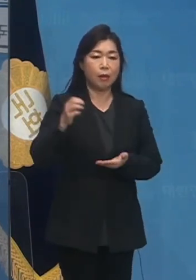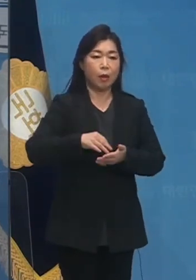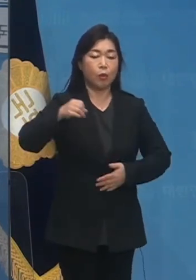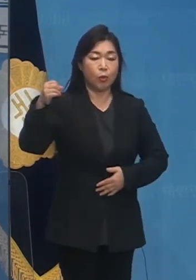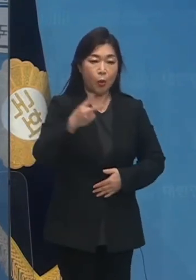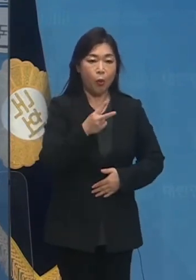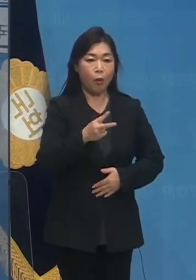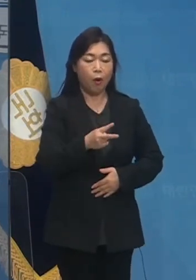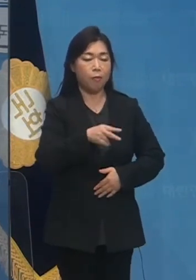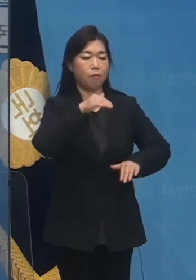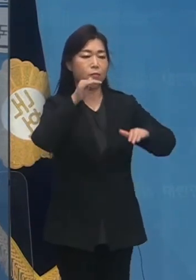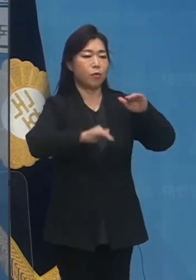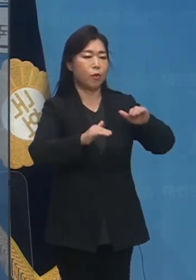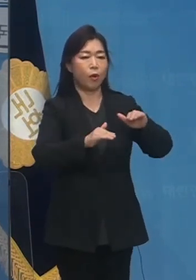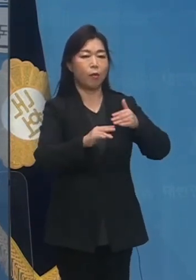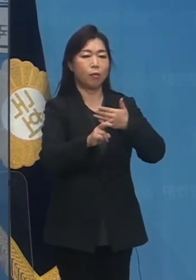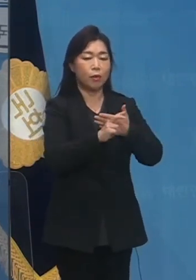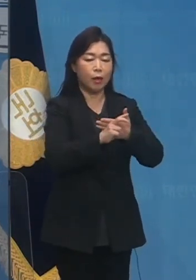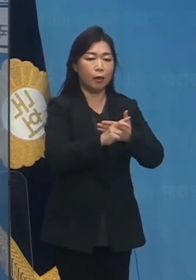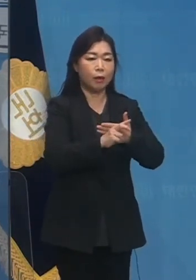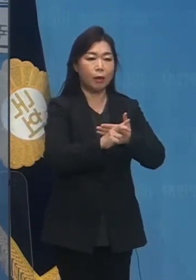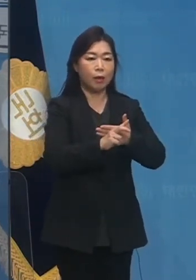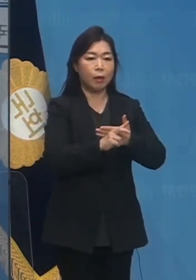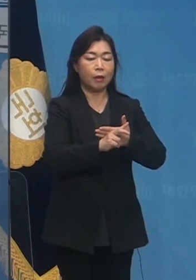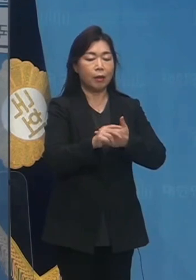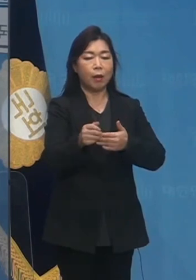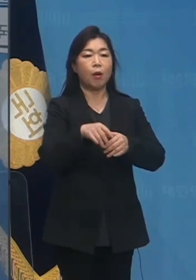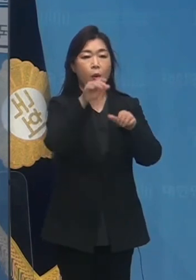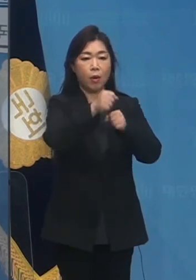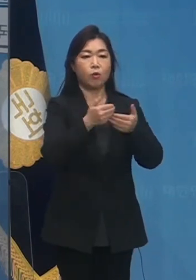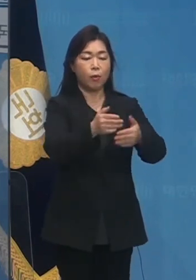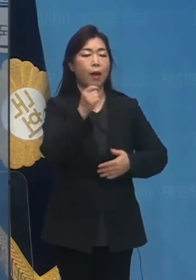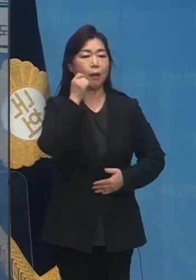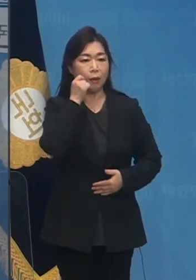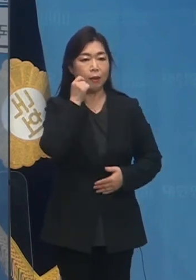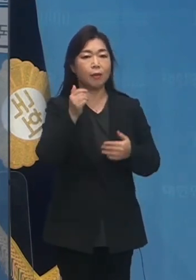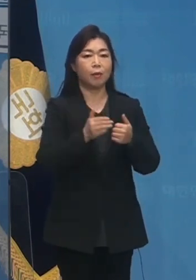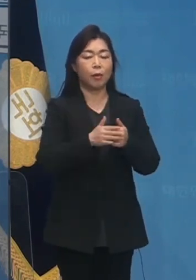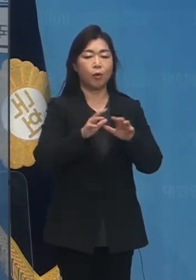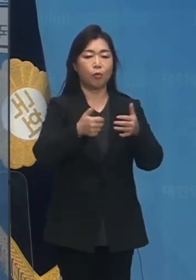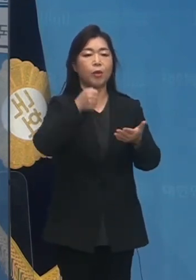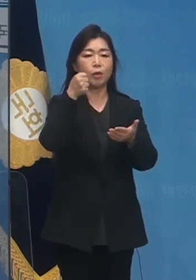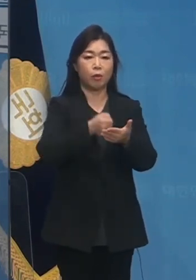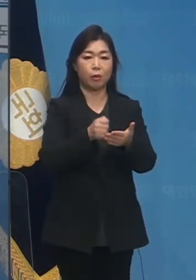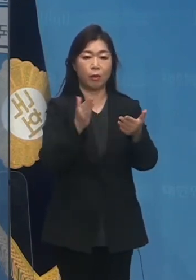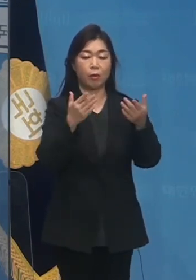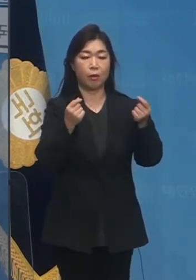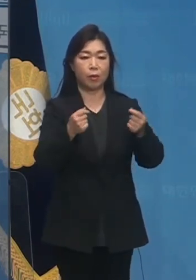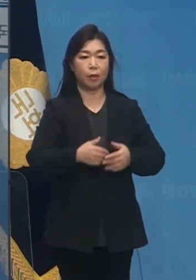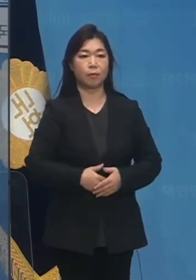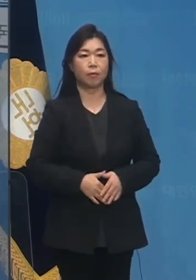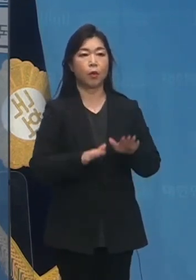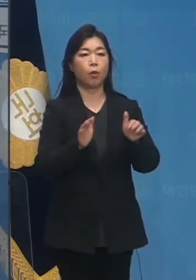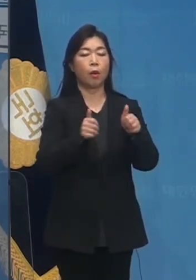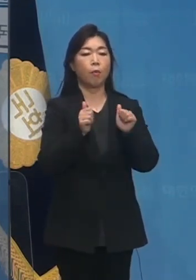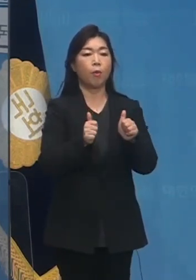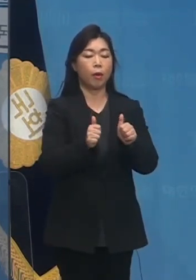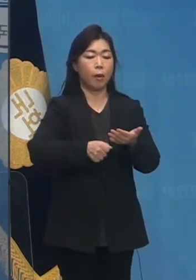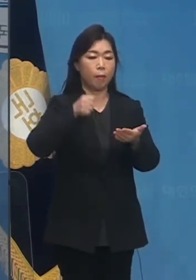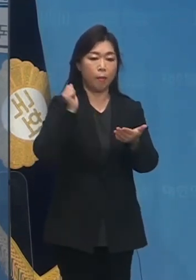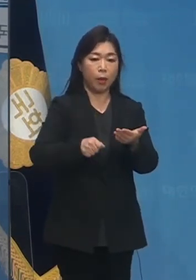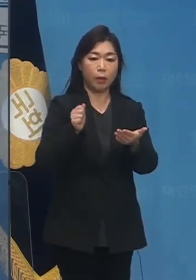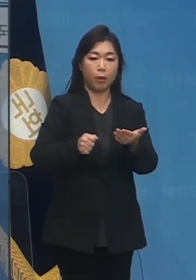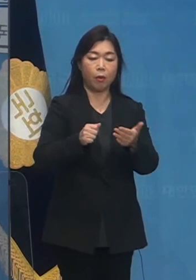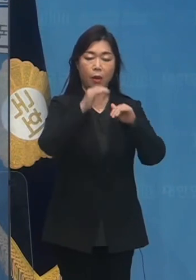사회가 되어서는 안 된다는 국민적 합의라고 생각합니다. 오늘 법원의 정의로운